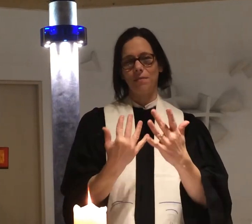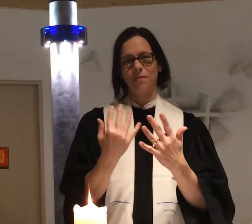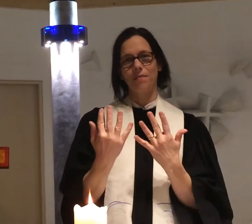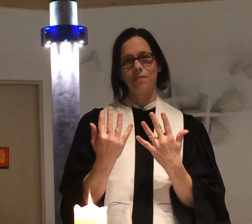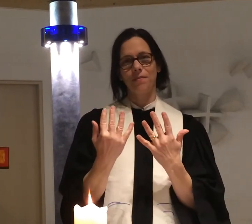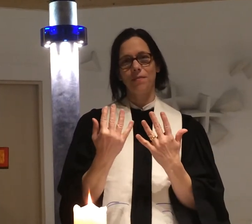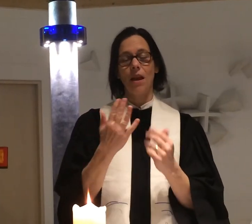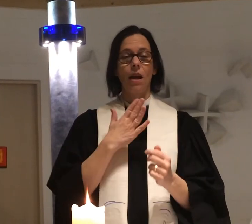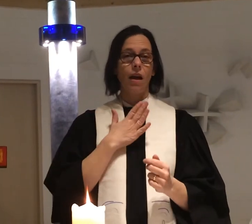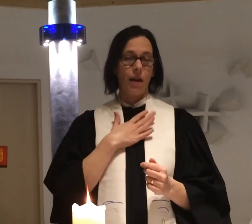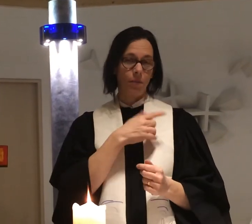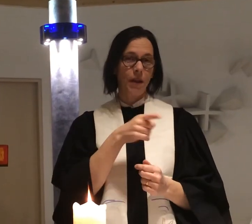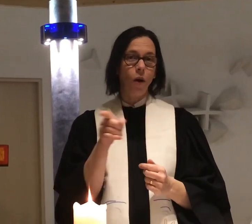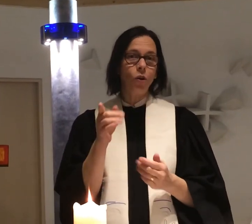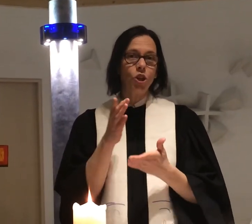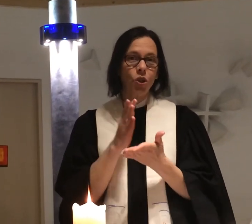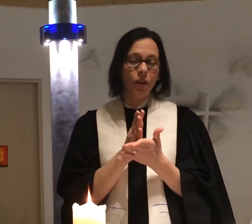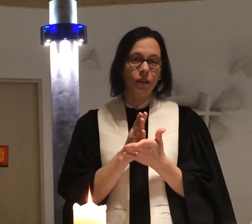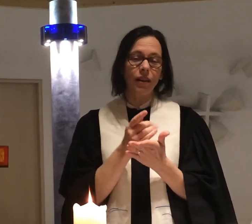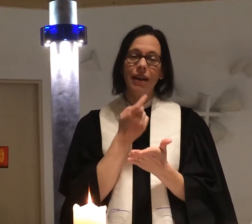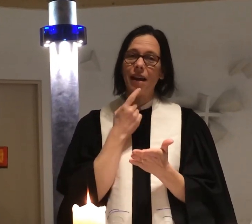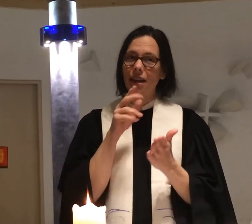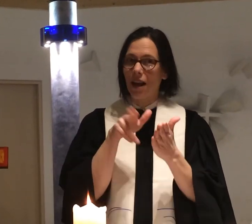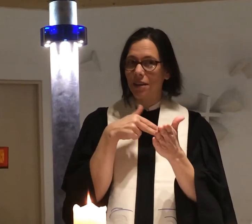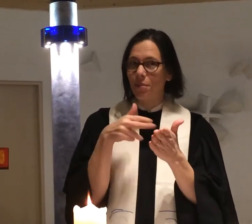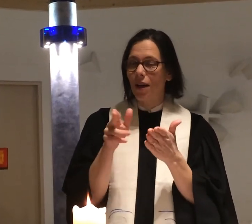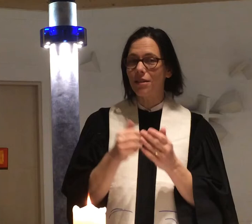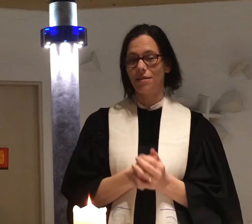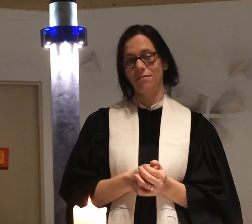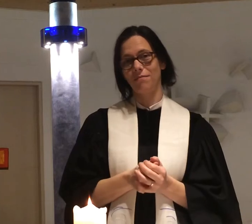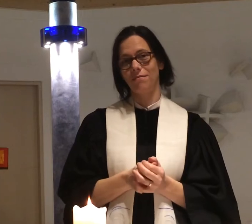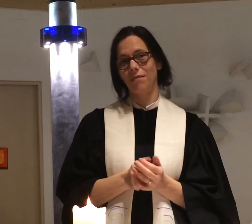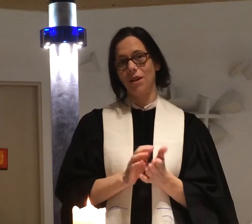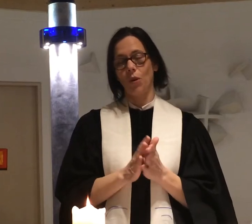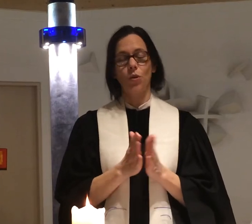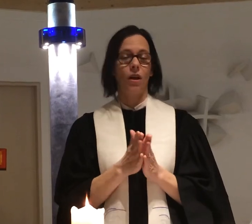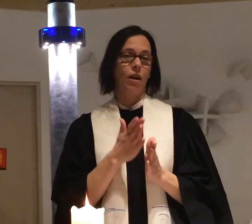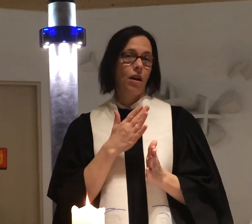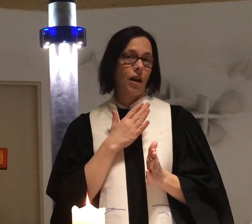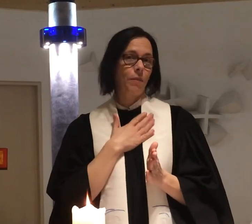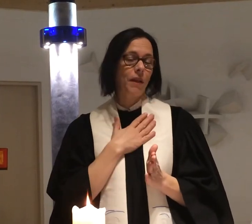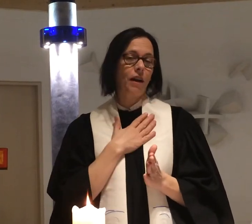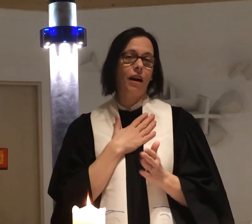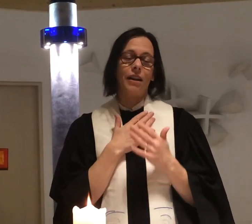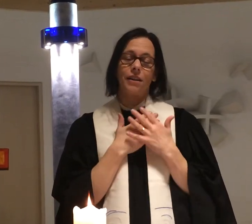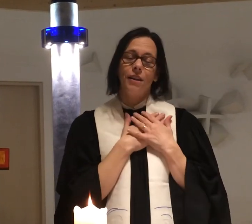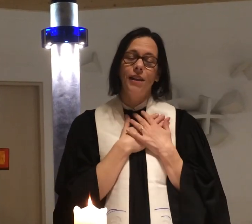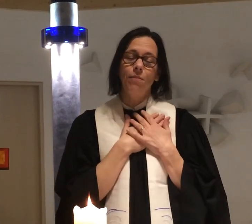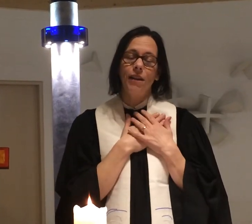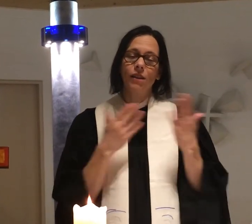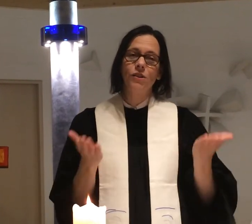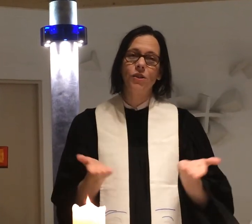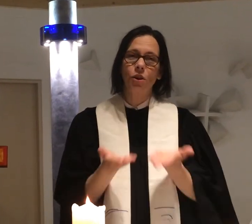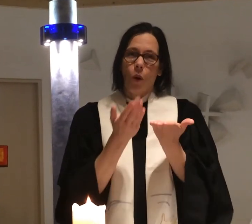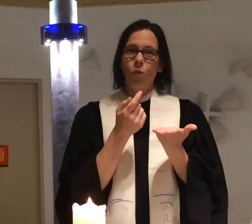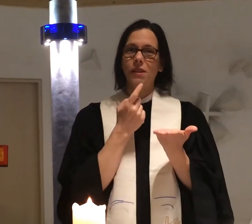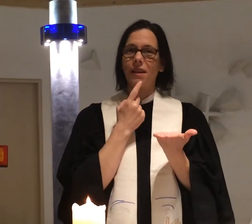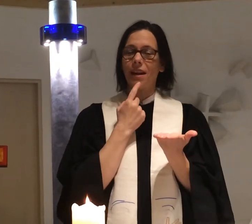Habt ihr auch schon ein Ei angemalt? Oder habt ihr gar ein Lieblings-Osterei?